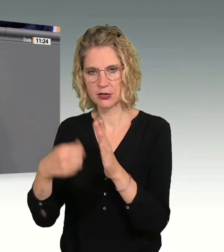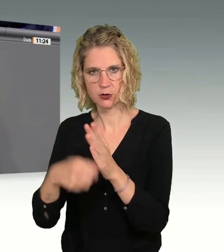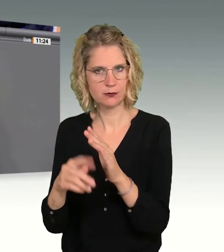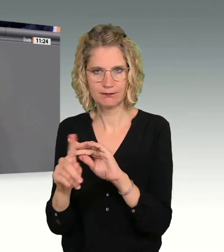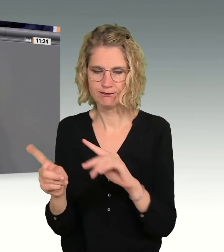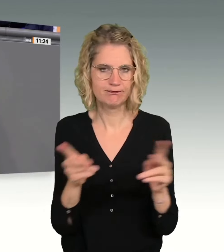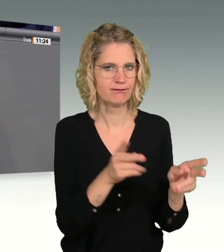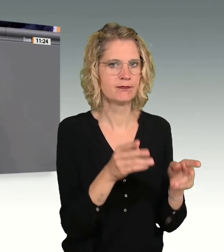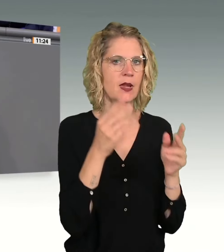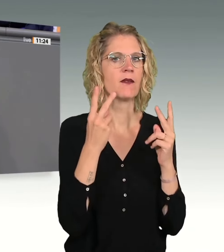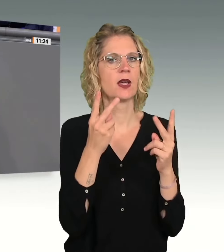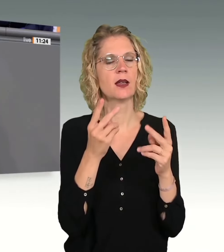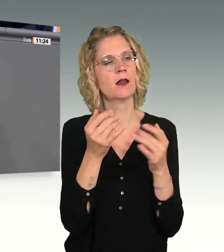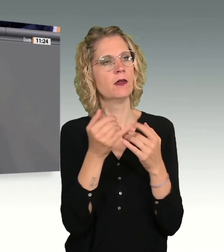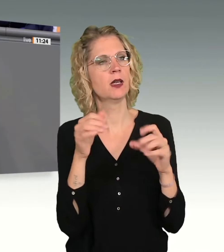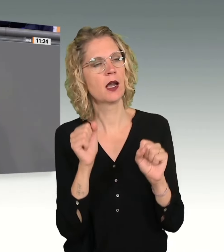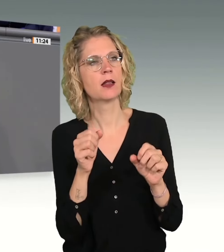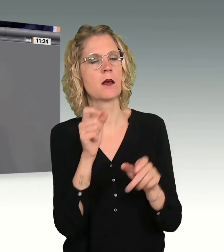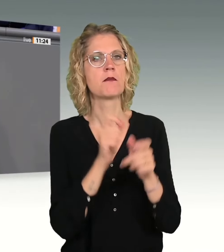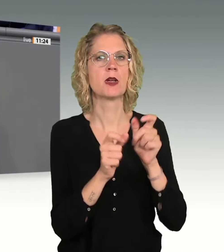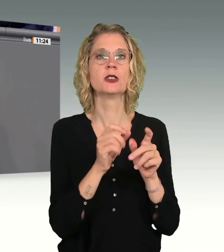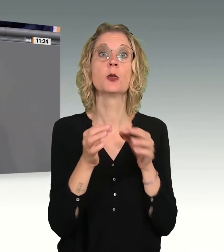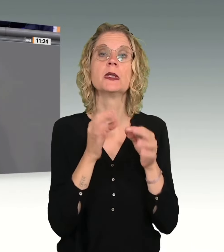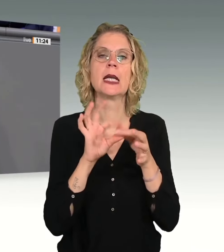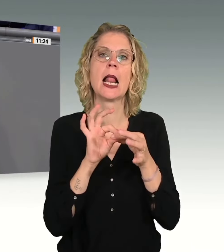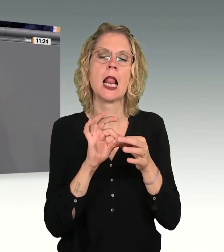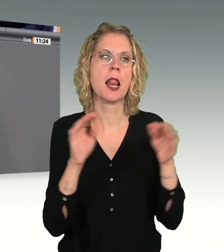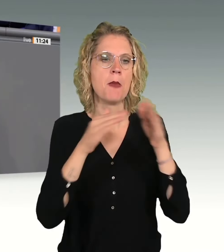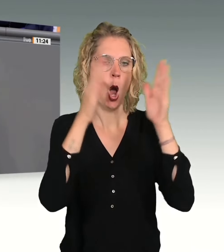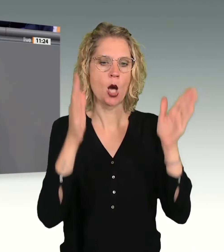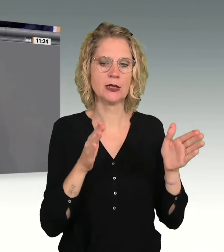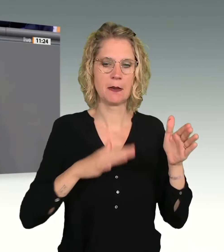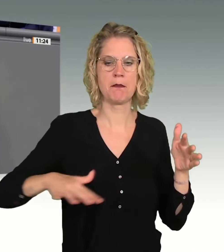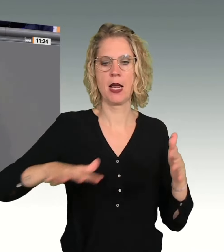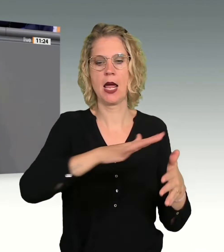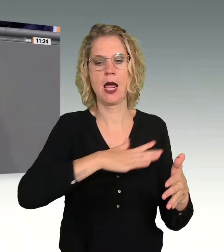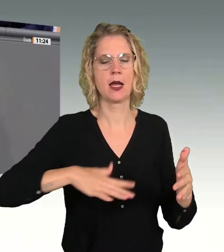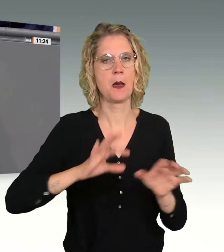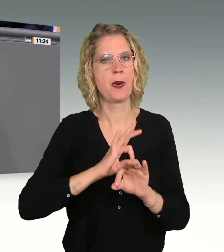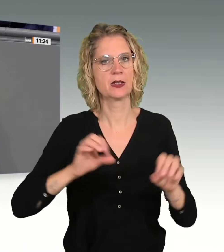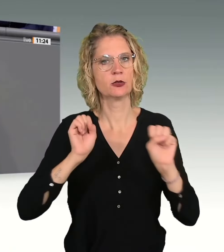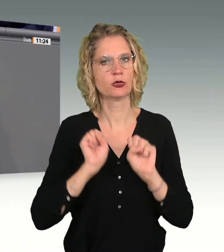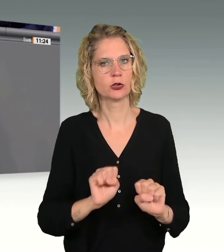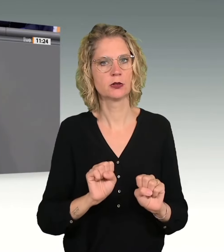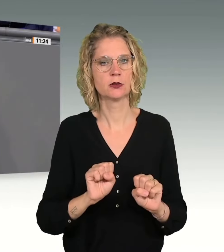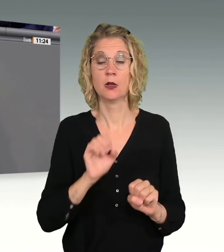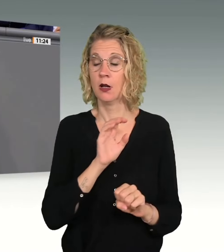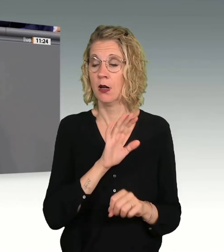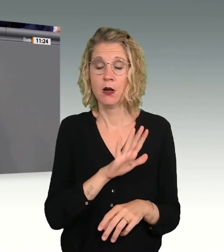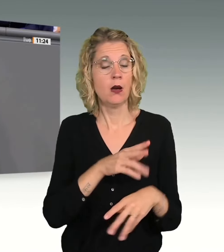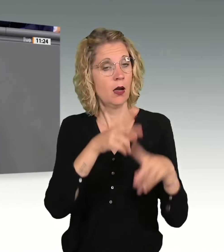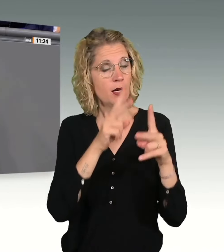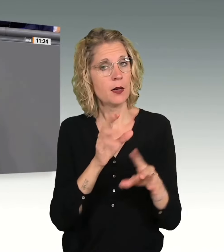im häuslichen Umfeld vor Gewalt schützen können, wie sie diese Menschen ihre Rechte besser durchsetzen können